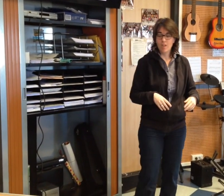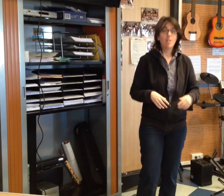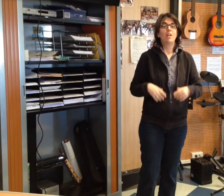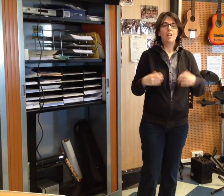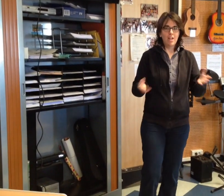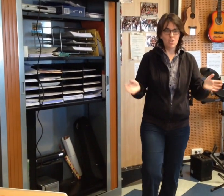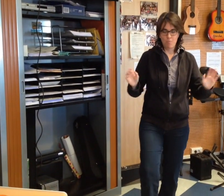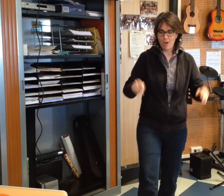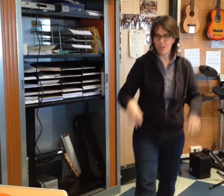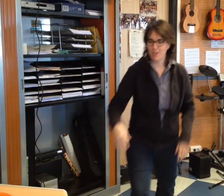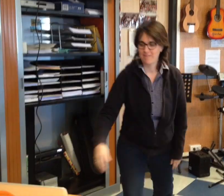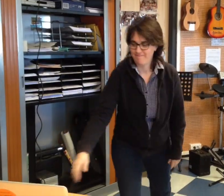La vie est une machine